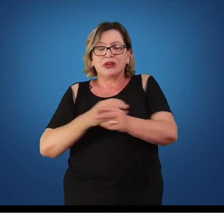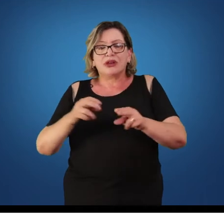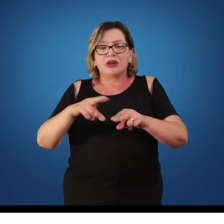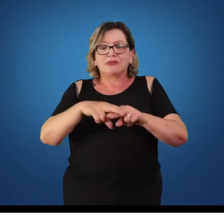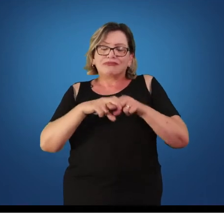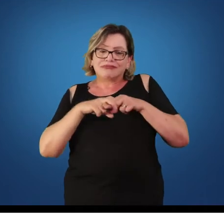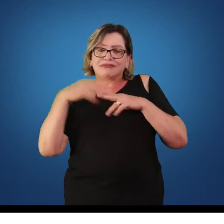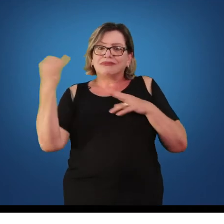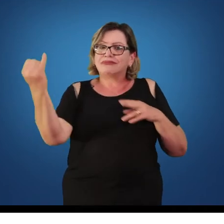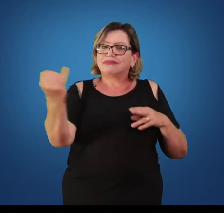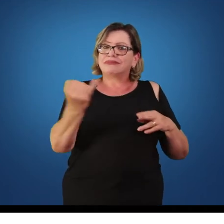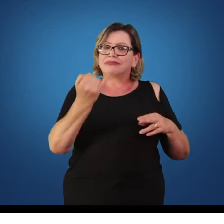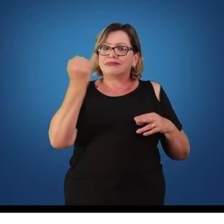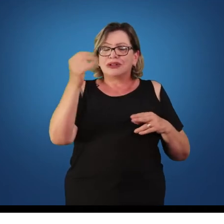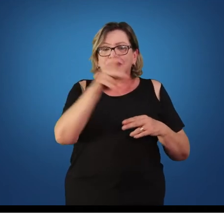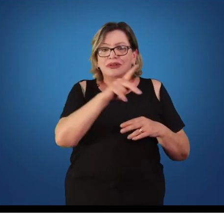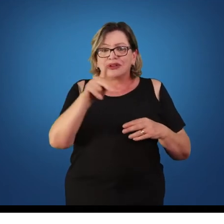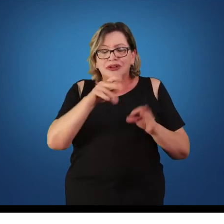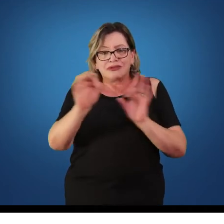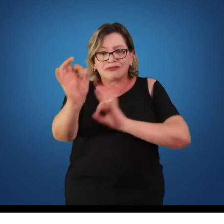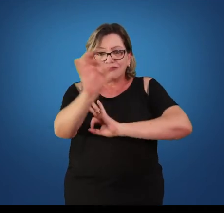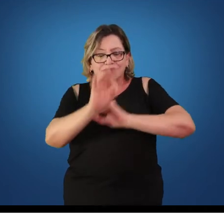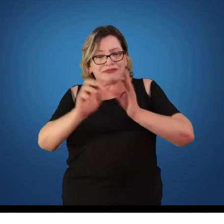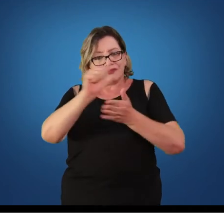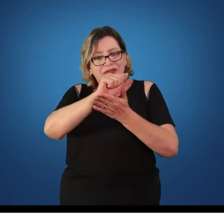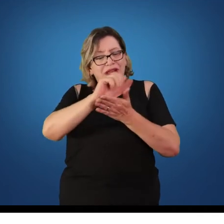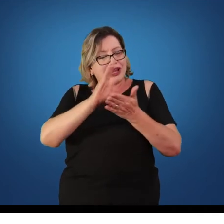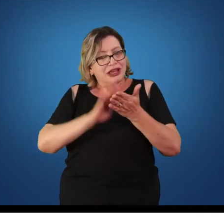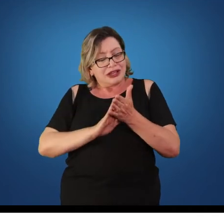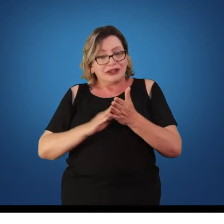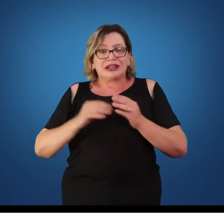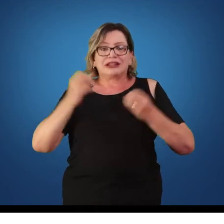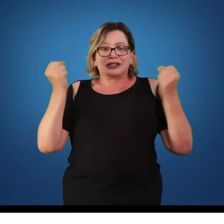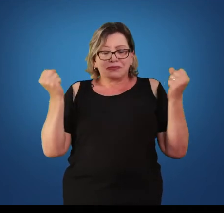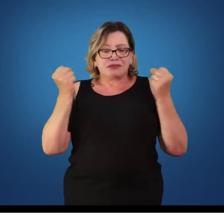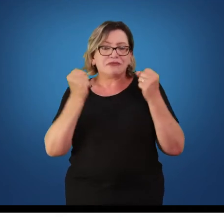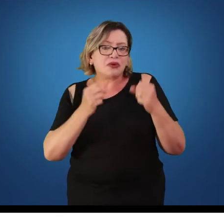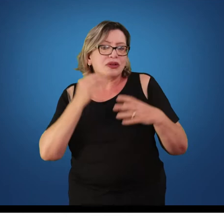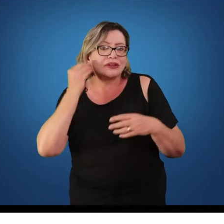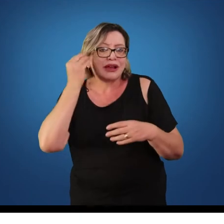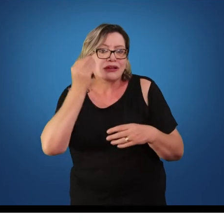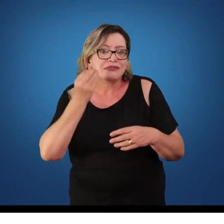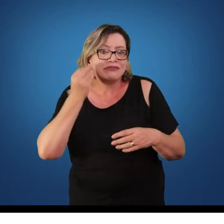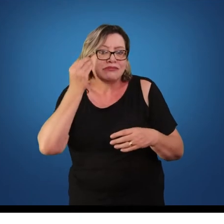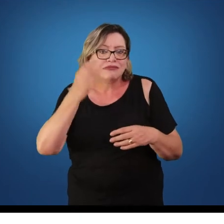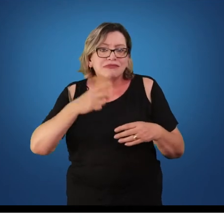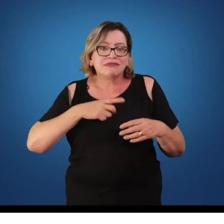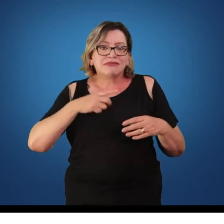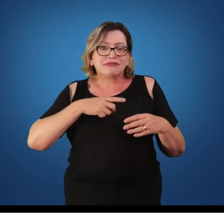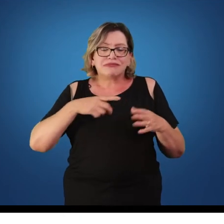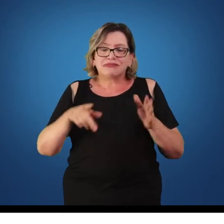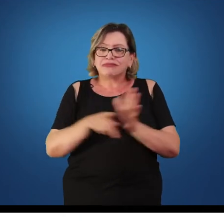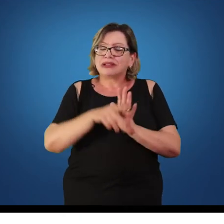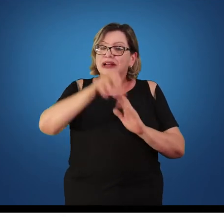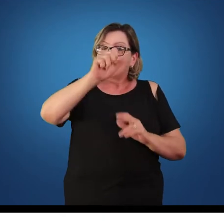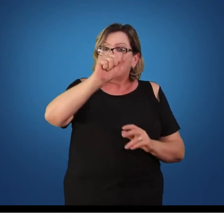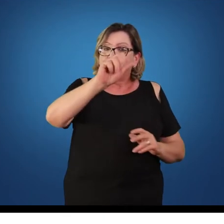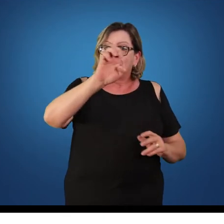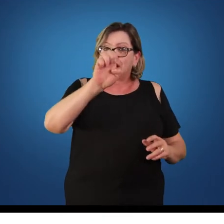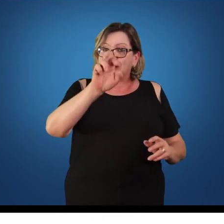organize vivências voltadas tanto para experiências que vão trabalhar a questão aeróbica, quanto para experiências que